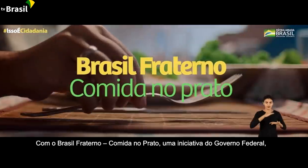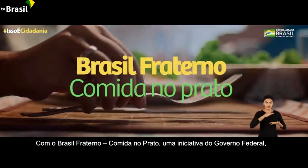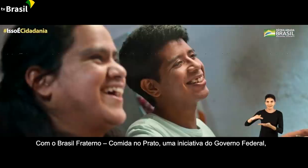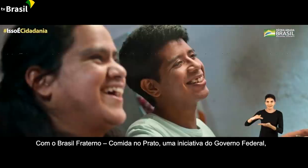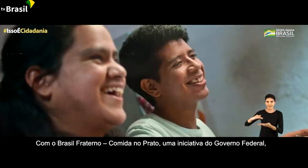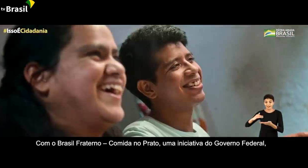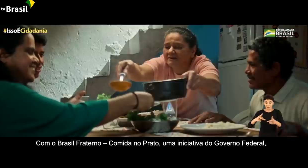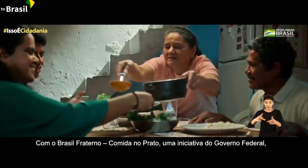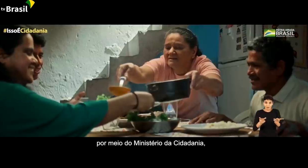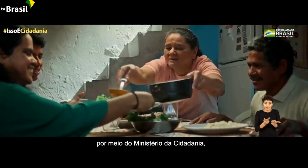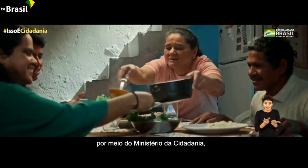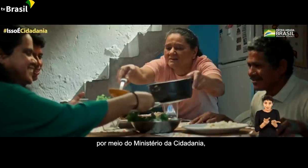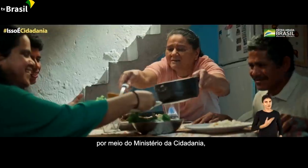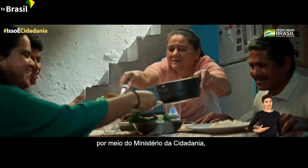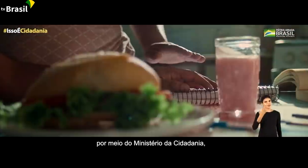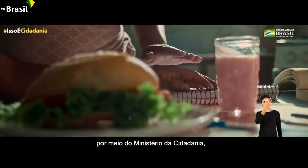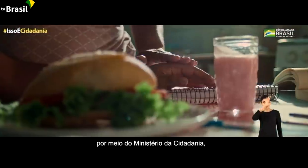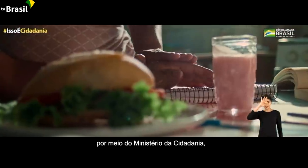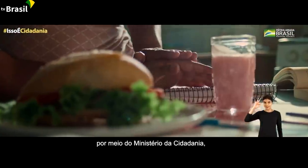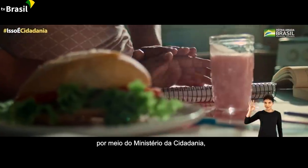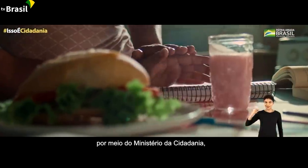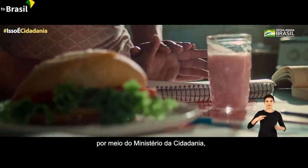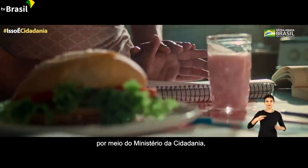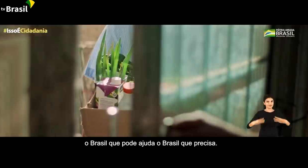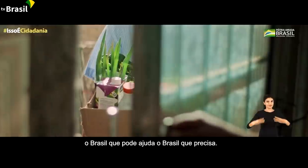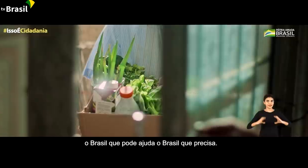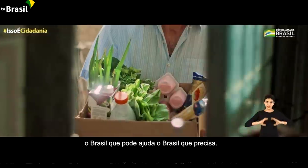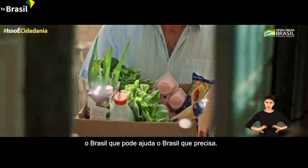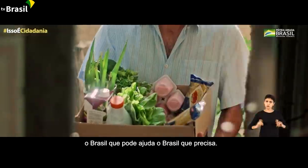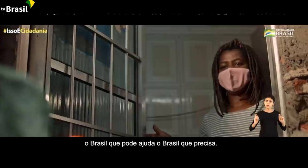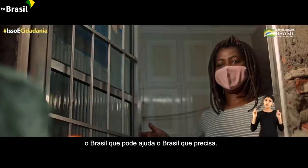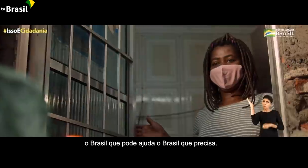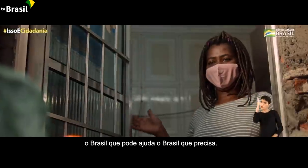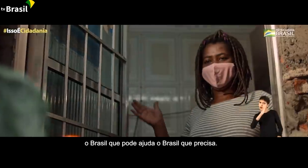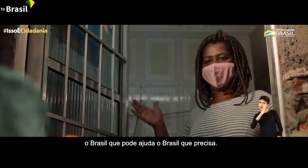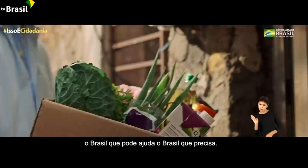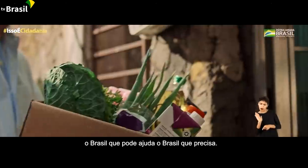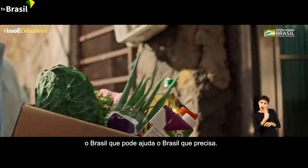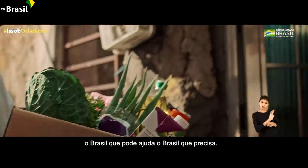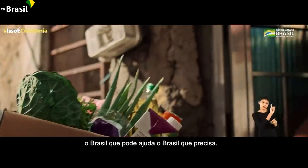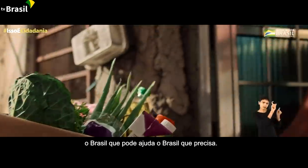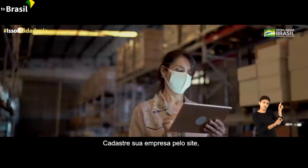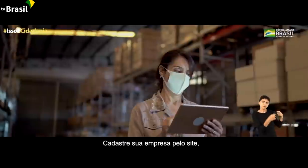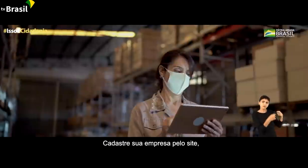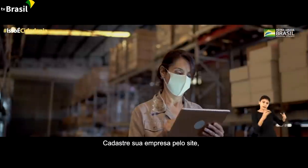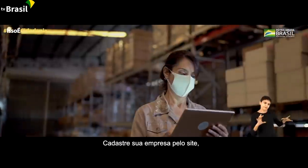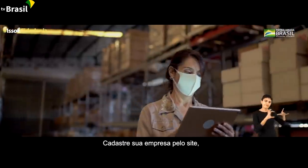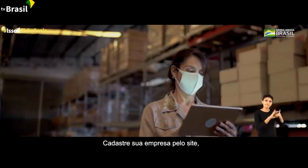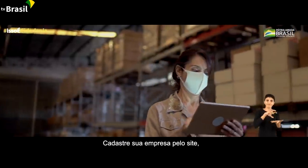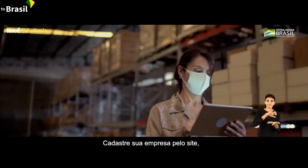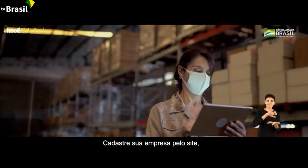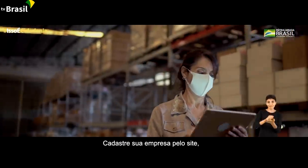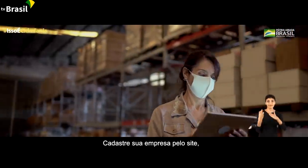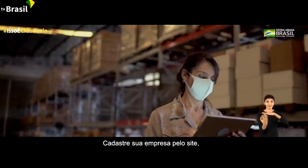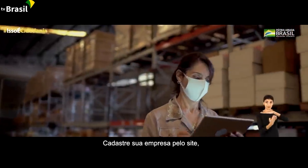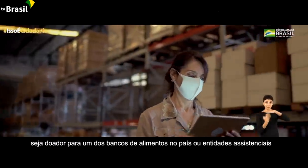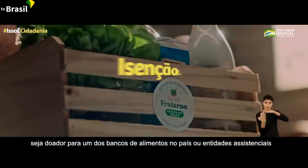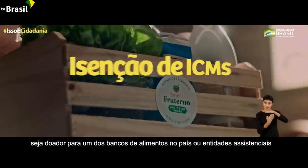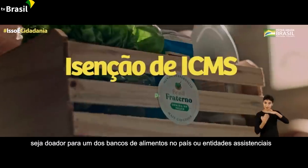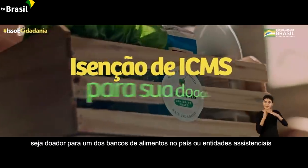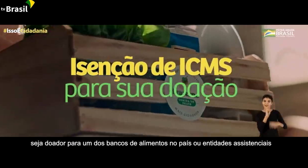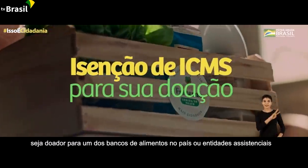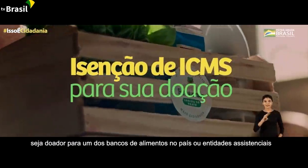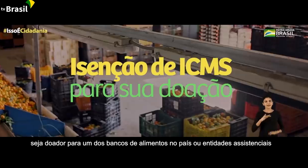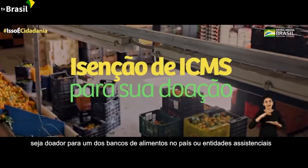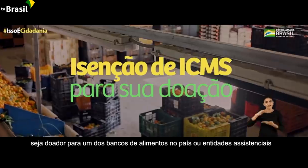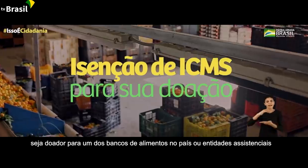iniciativa do governo federal, por meio do Ministério da Cidadania, o Brasil que pode ajuda o Brasil que precisa. Cadastre-se empresa pelo site, seja